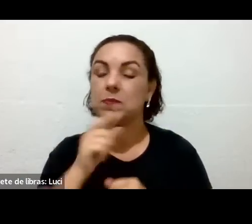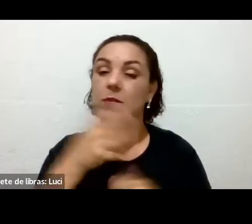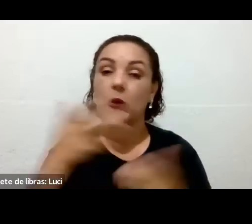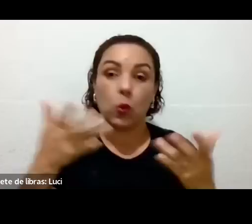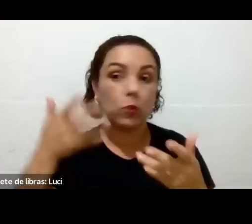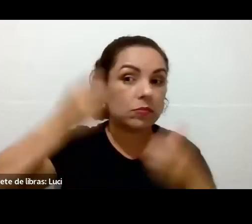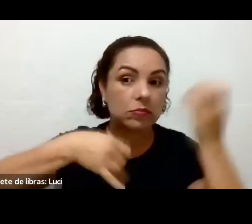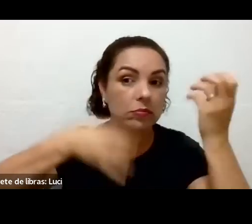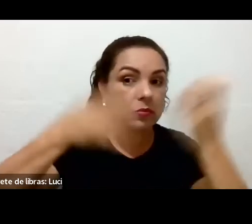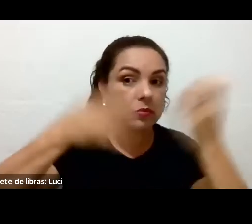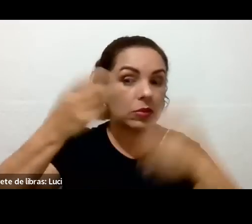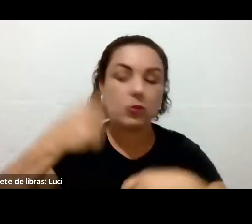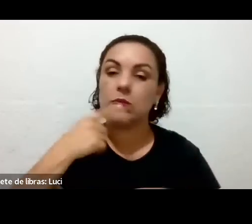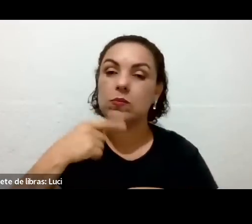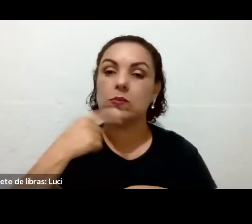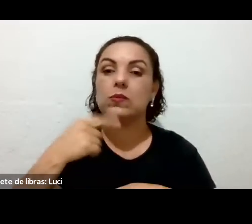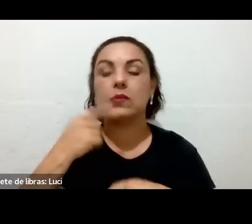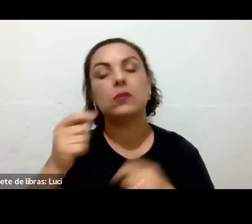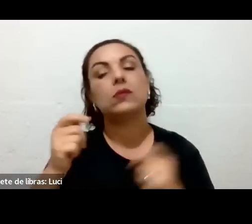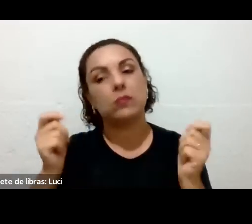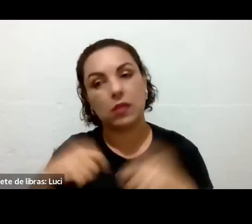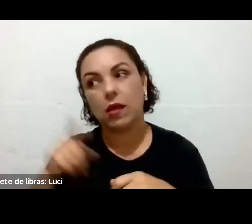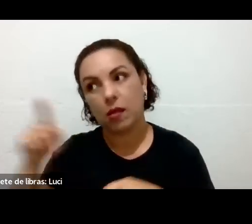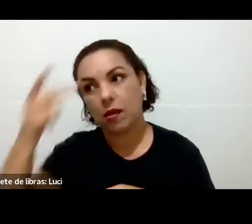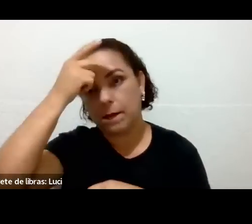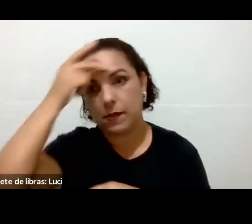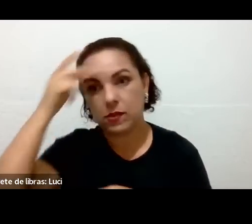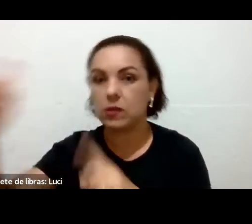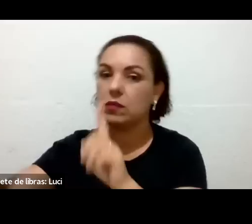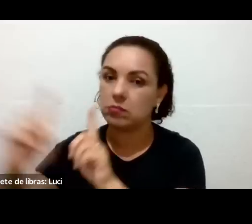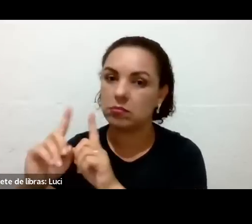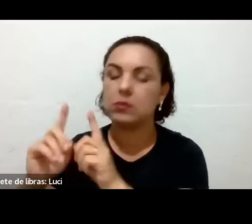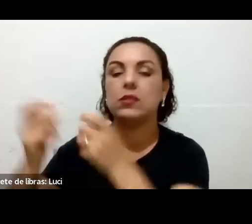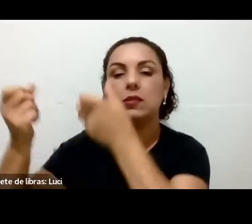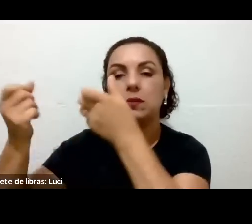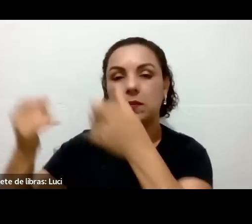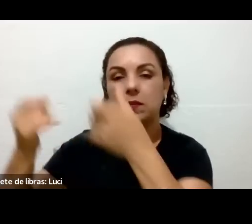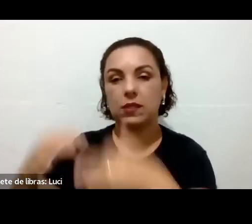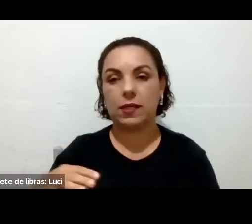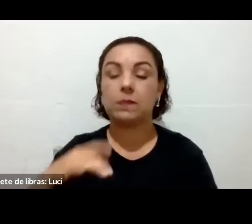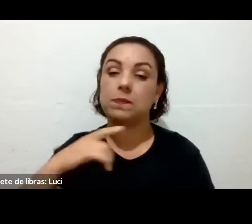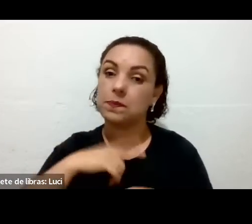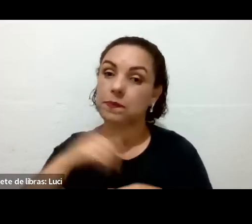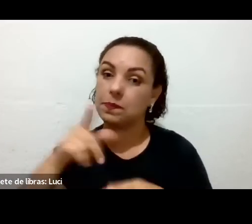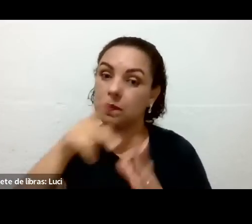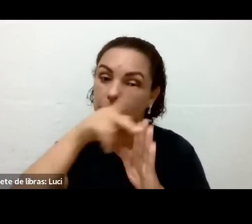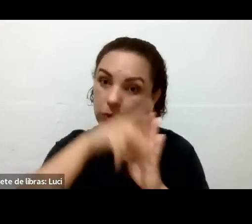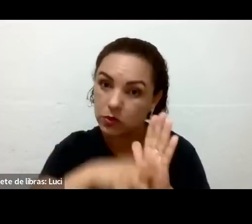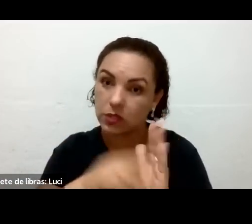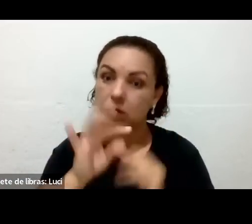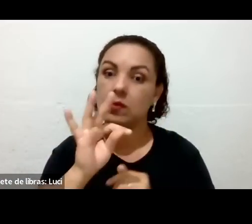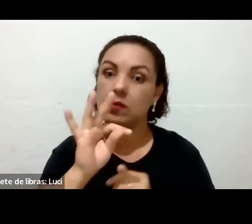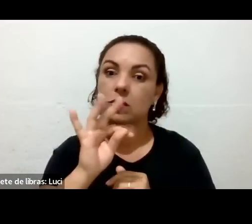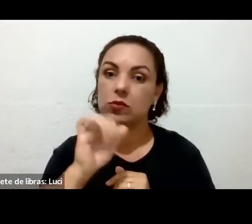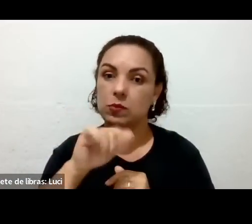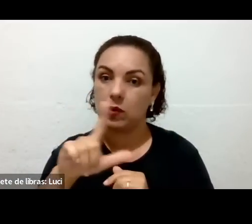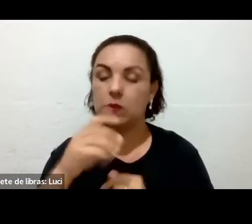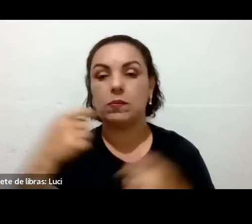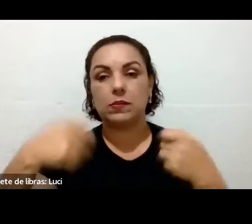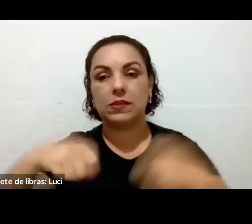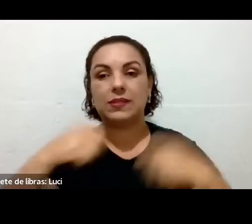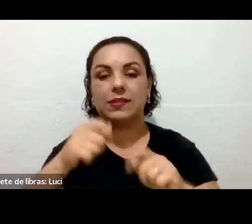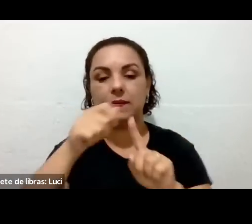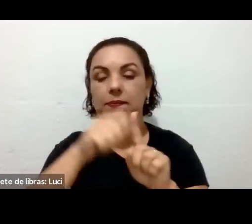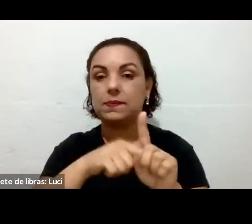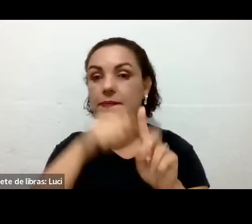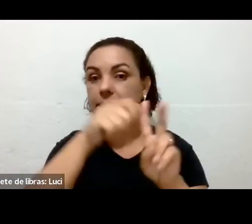Nós precisamos, no mínimo, de 60 dias que você faça o uso correto pra começar a acontecer alguns resultados.